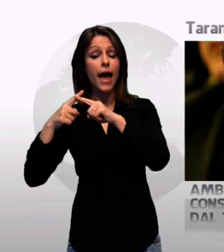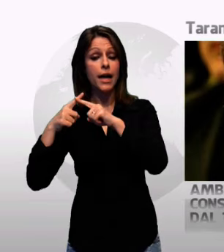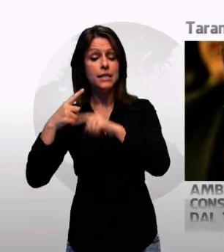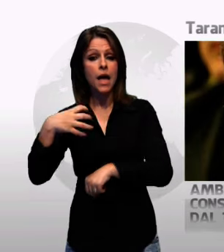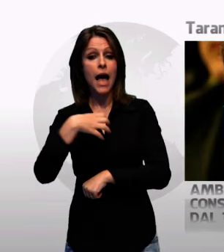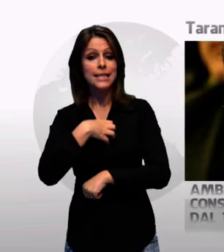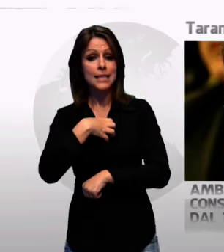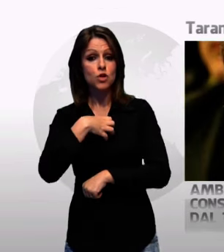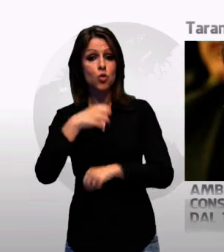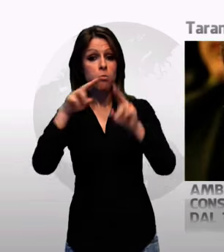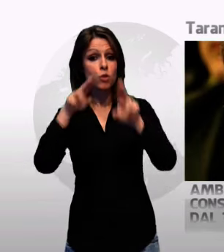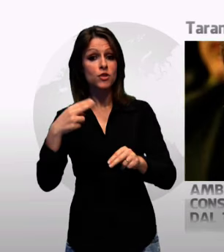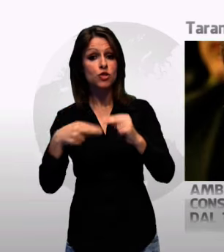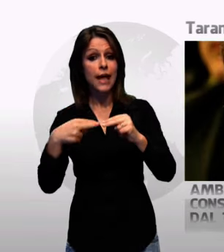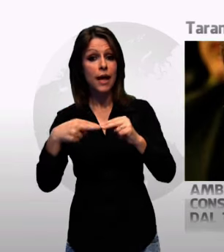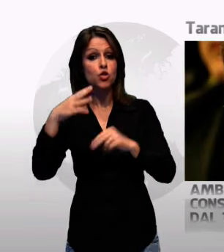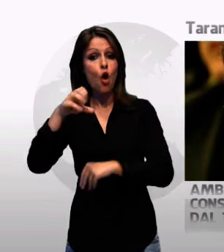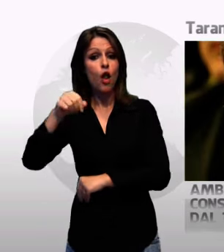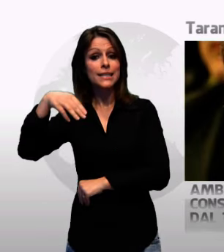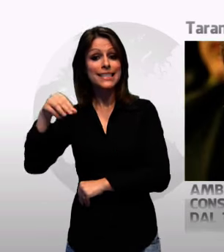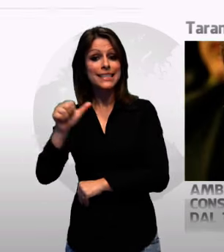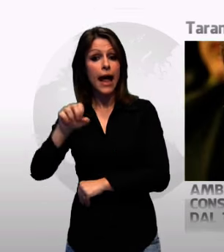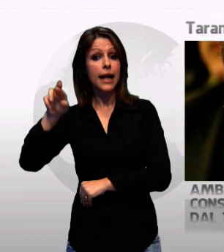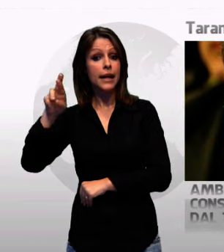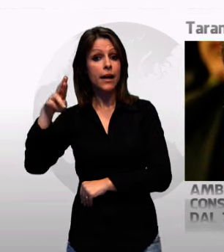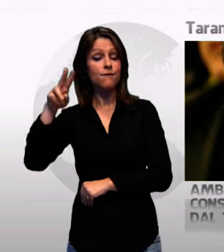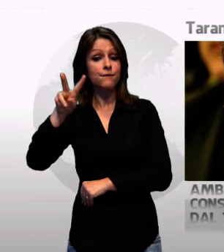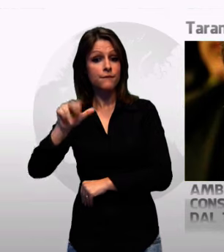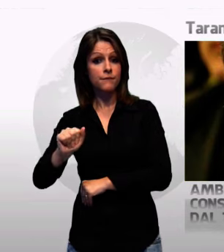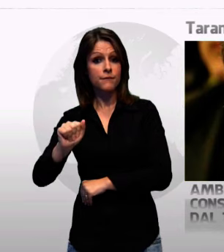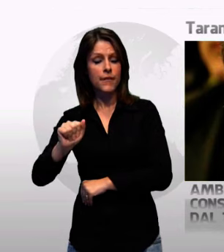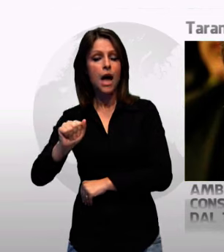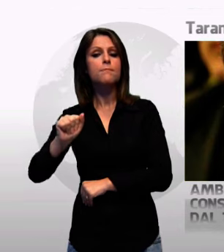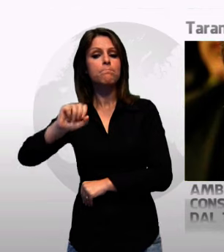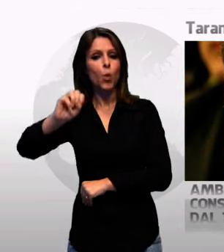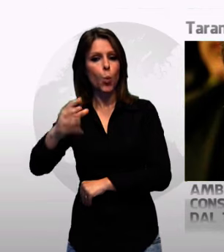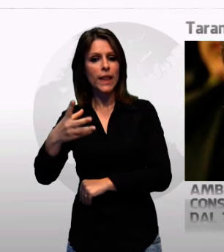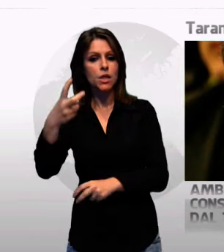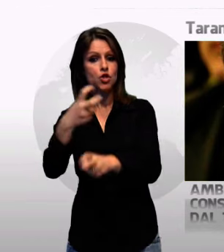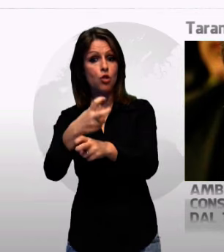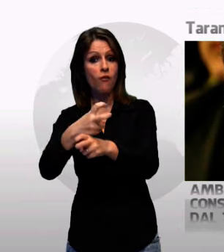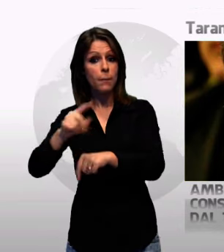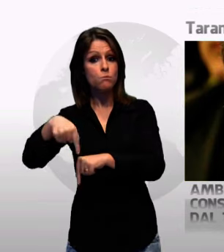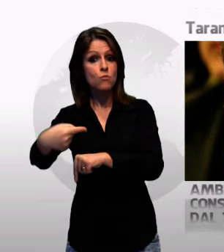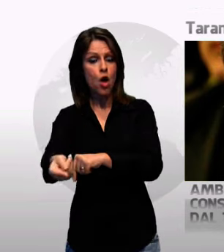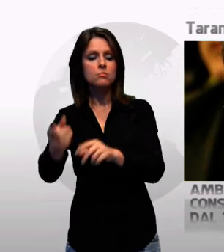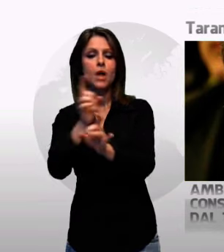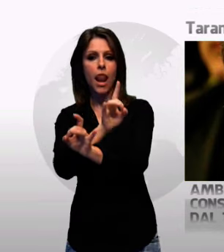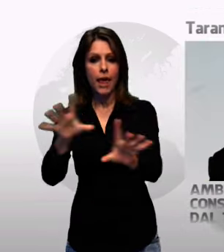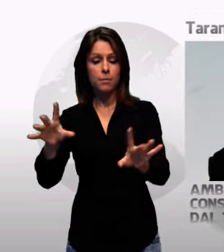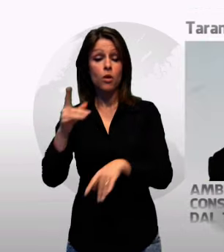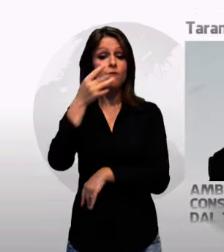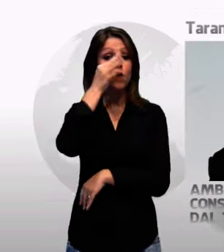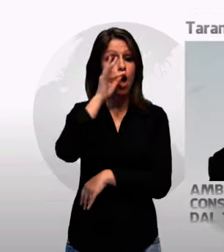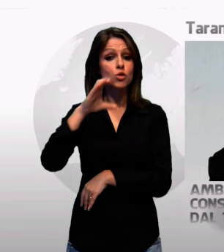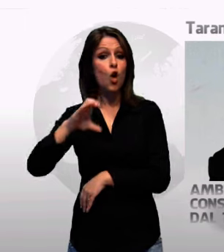assessore dello stesso ente, Michele Conserva, torneranno in libertà dal prossimo 15 novembre. Florido